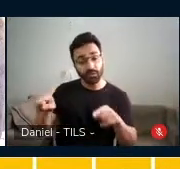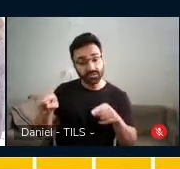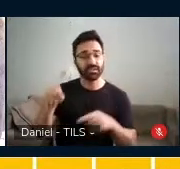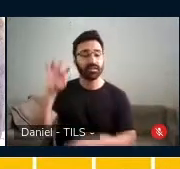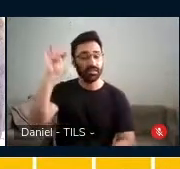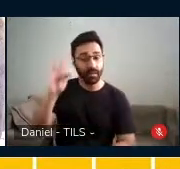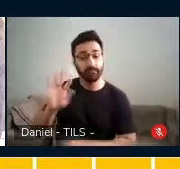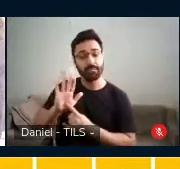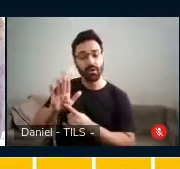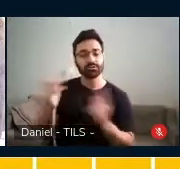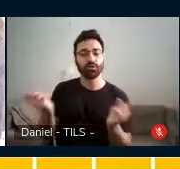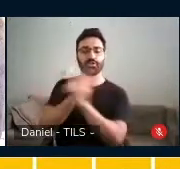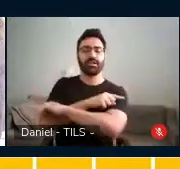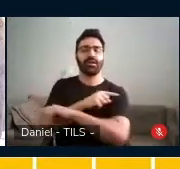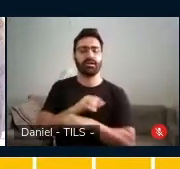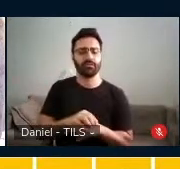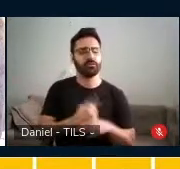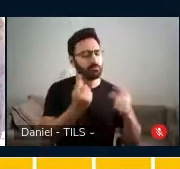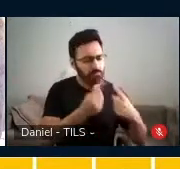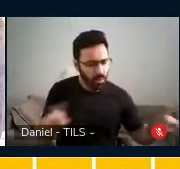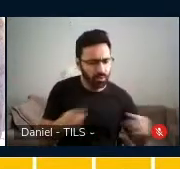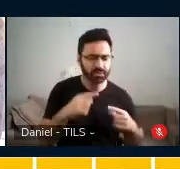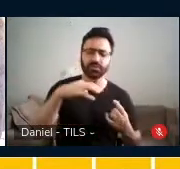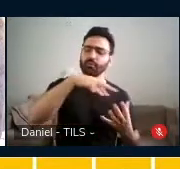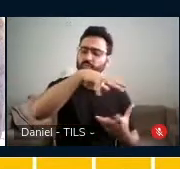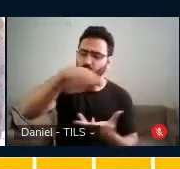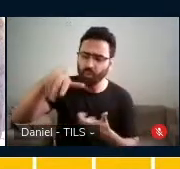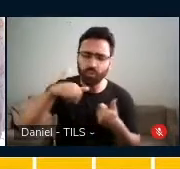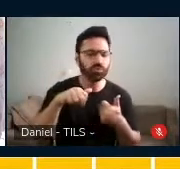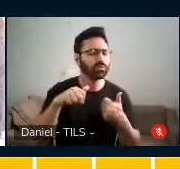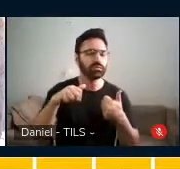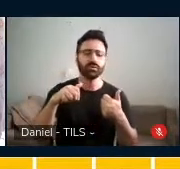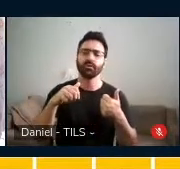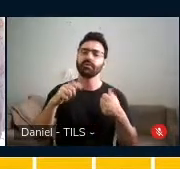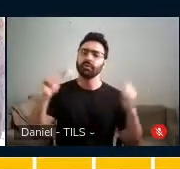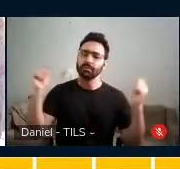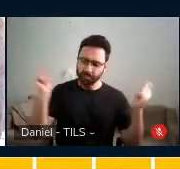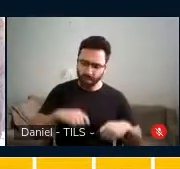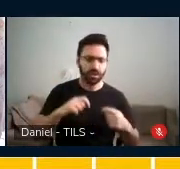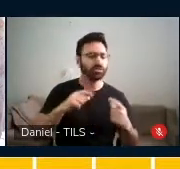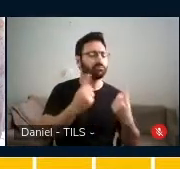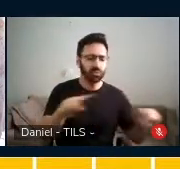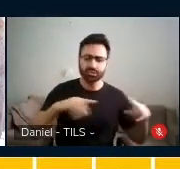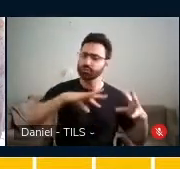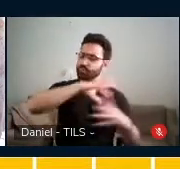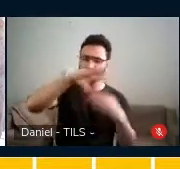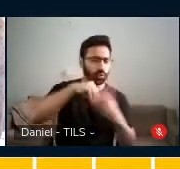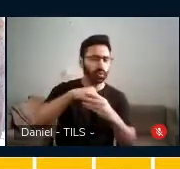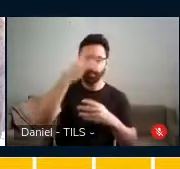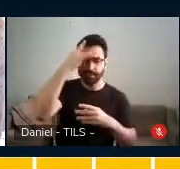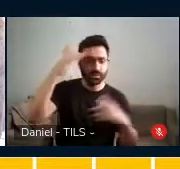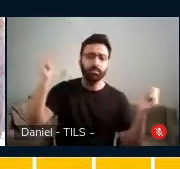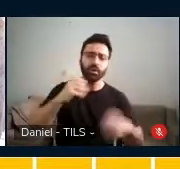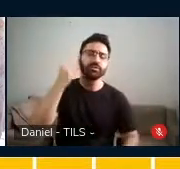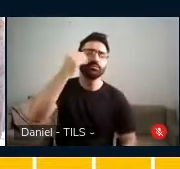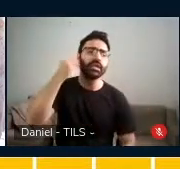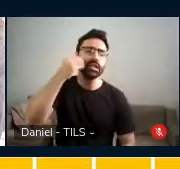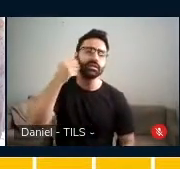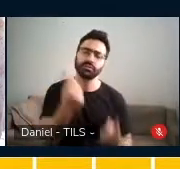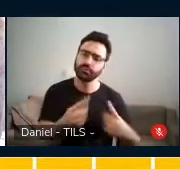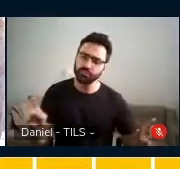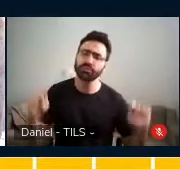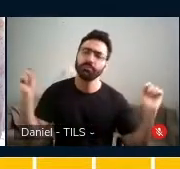mundo, que a música, que as vivências, inclusive, da musicalidade, é para todo mundo. Está aí demonstrado.